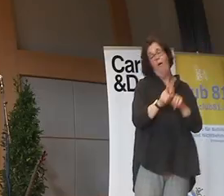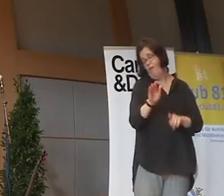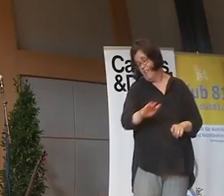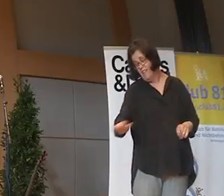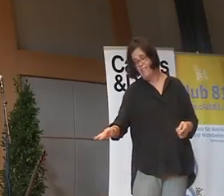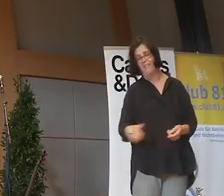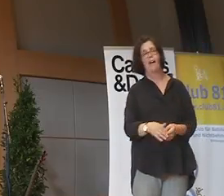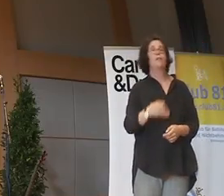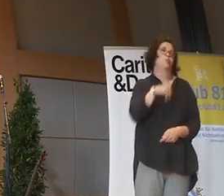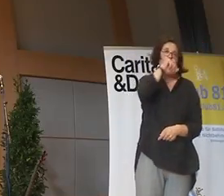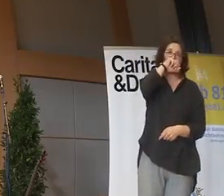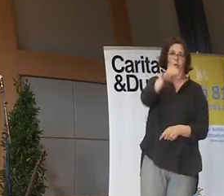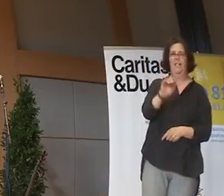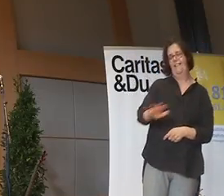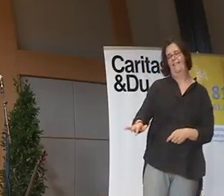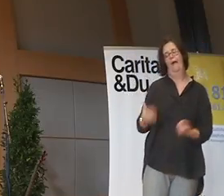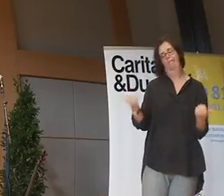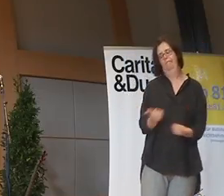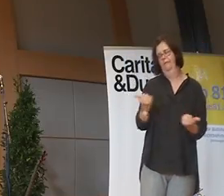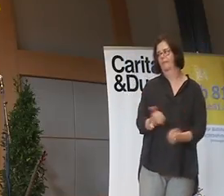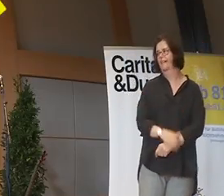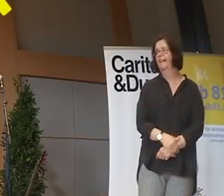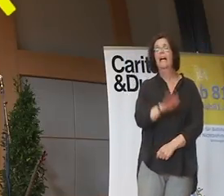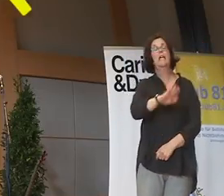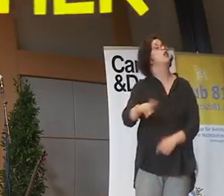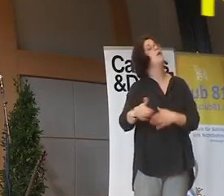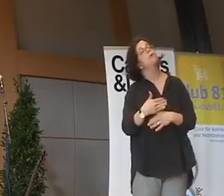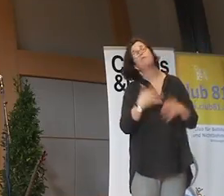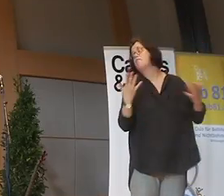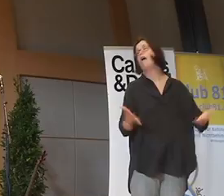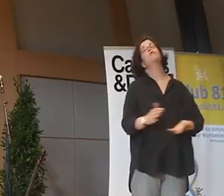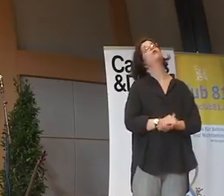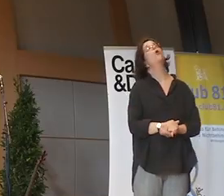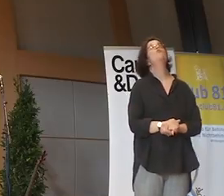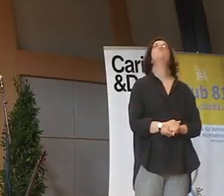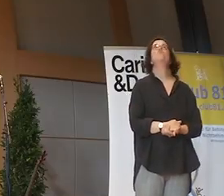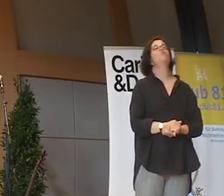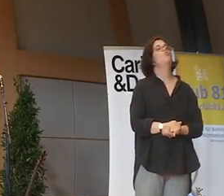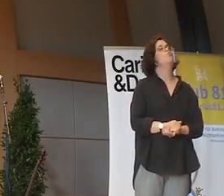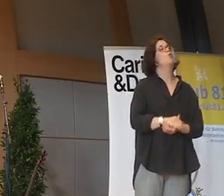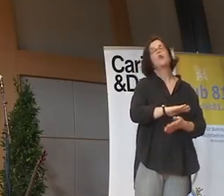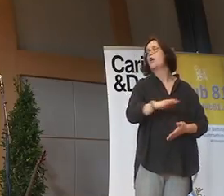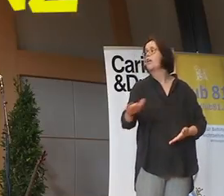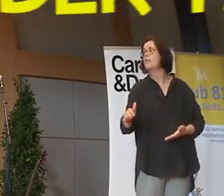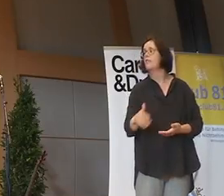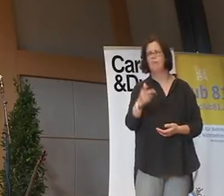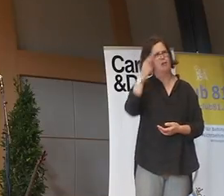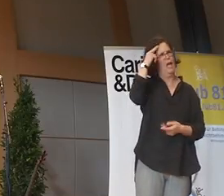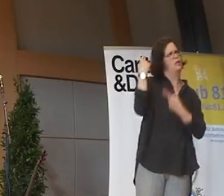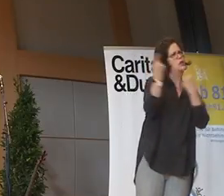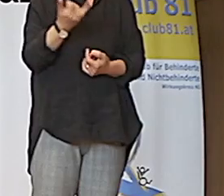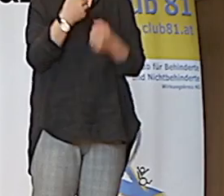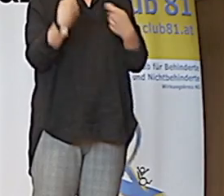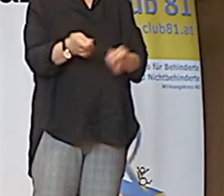Kinder sind mir die liebsten. Kinder sind super. Kinder zum Beispiel, Kinderwahl, oder? Du kennst die Situation,